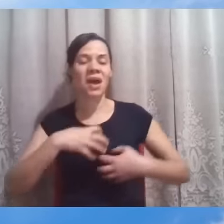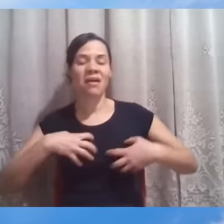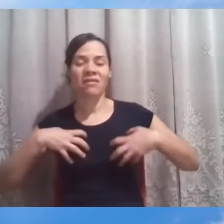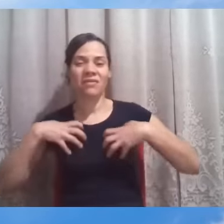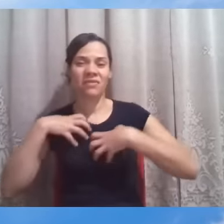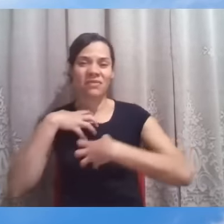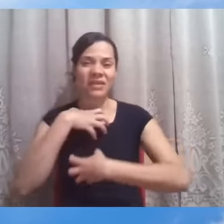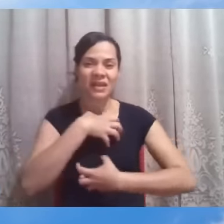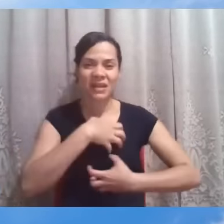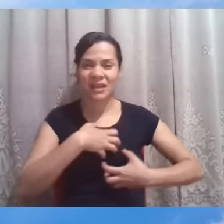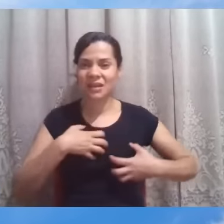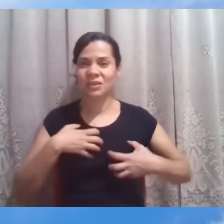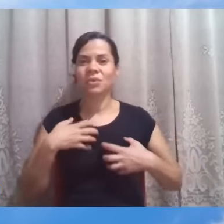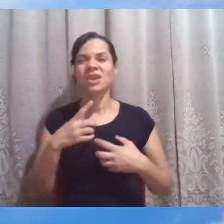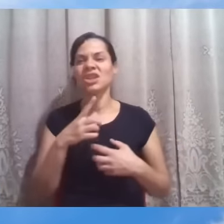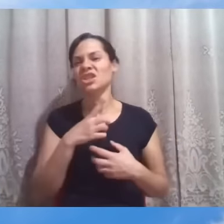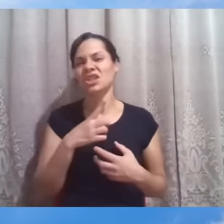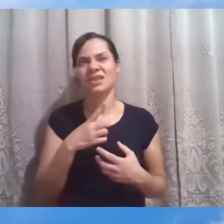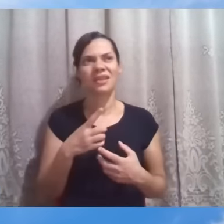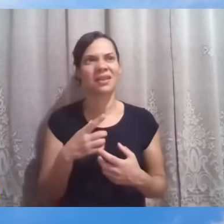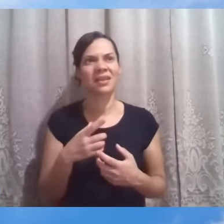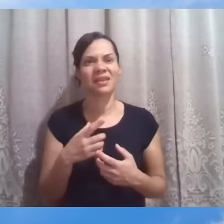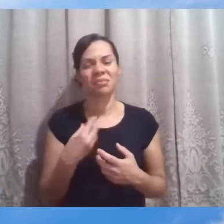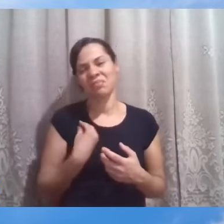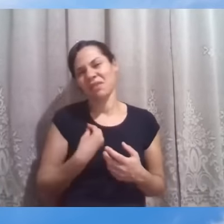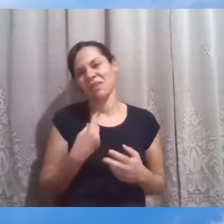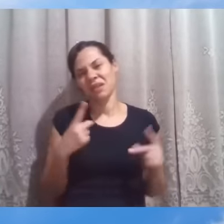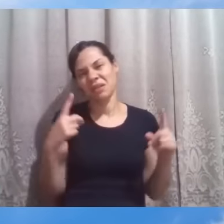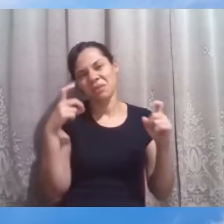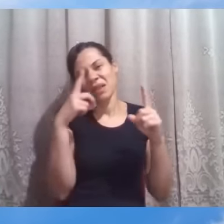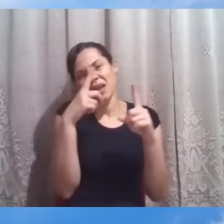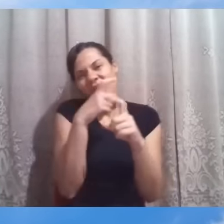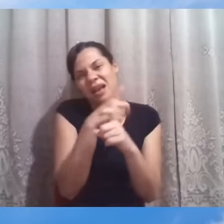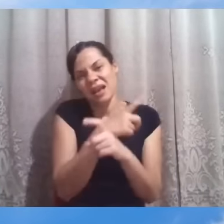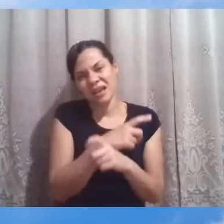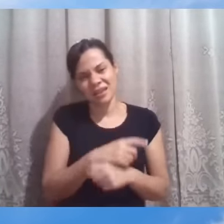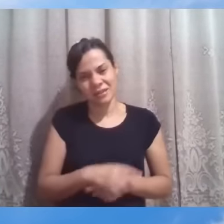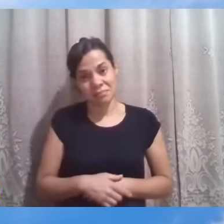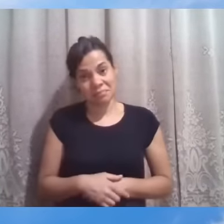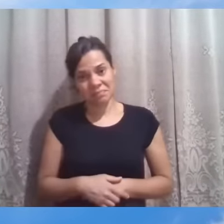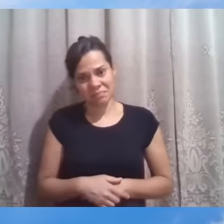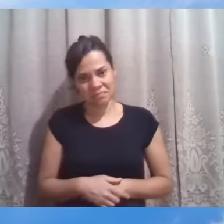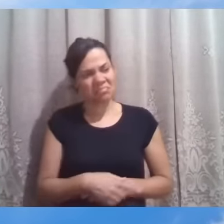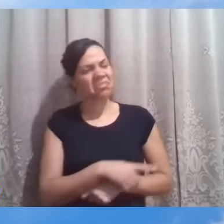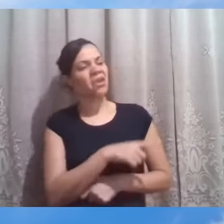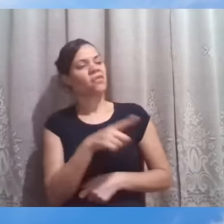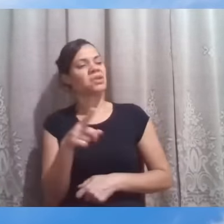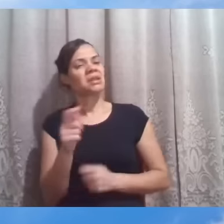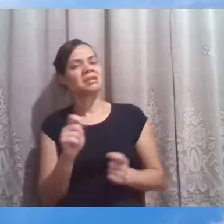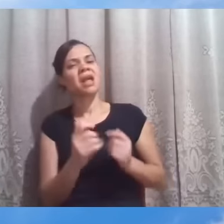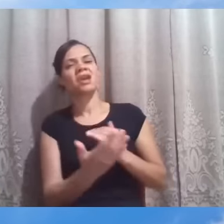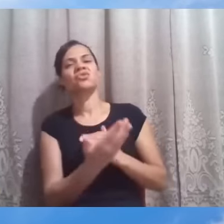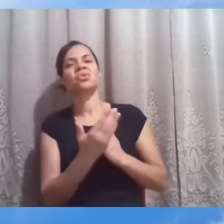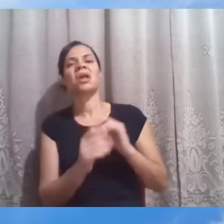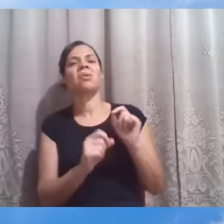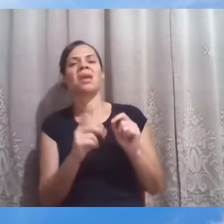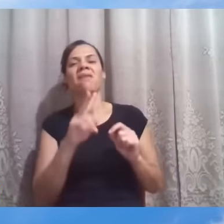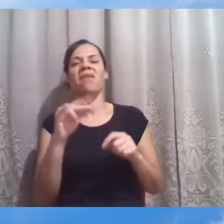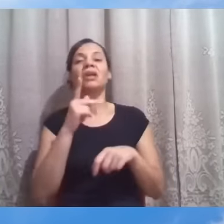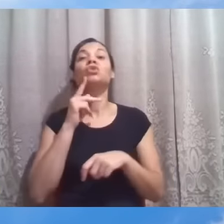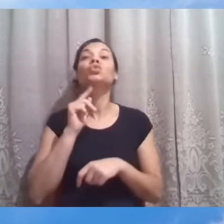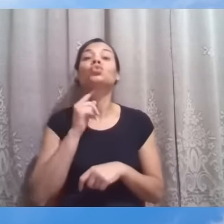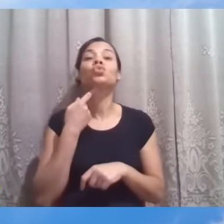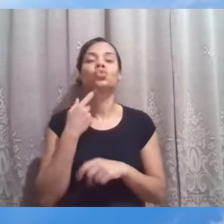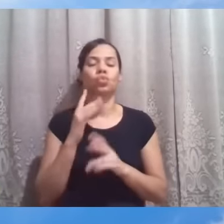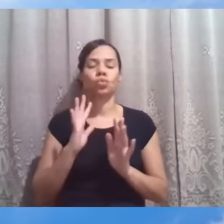ou tinham uma reputação assim, não das melhores. O que vocês podem ajudar no Evangelho? Só vai contaminar aqui a fonte.